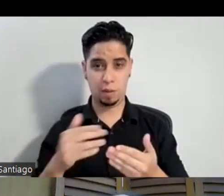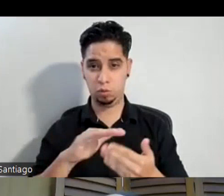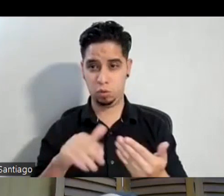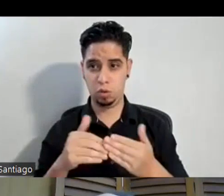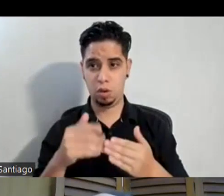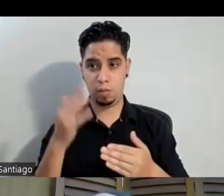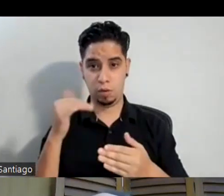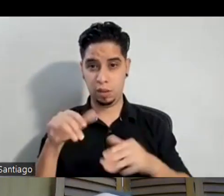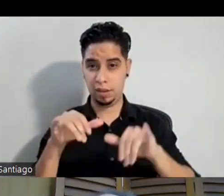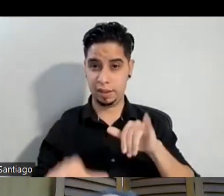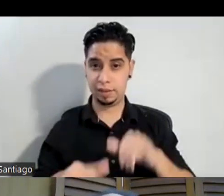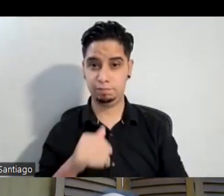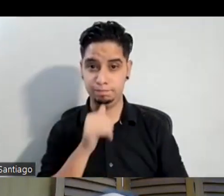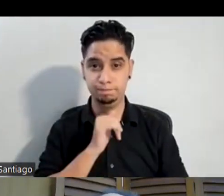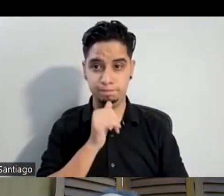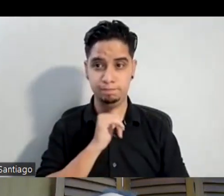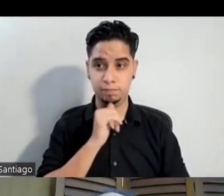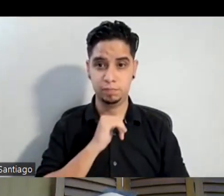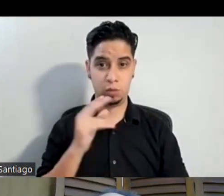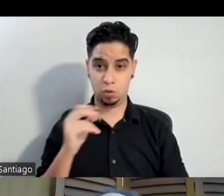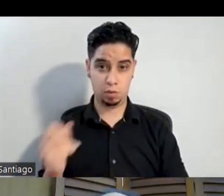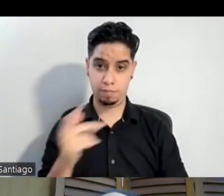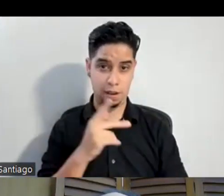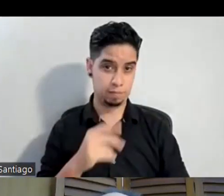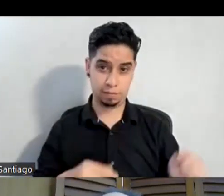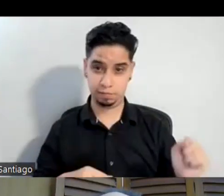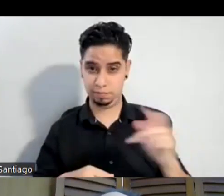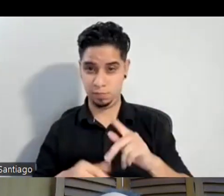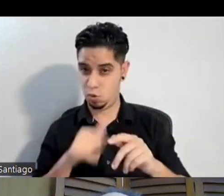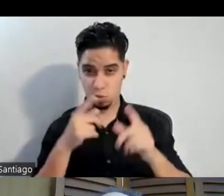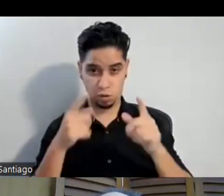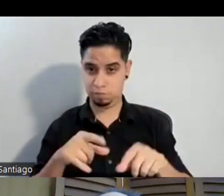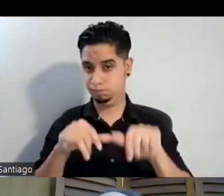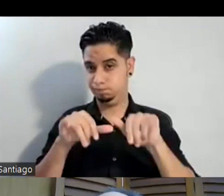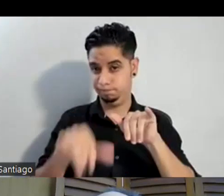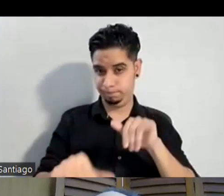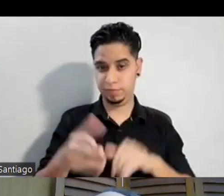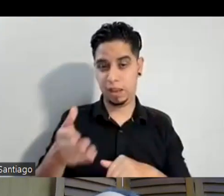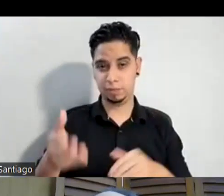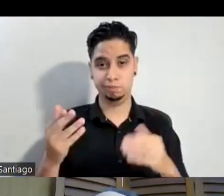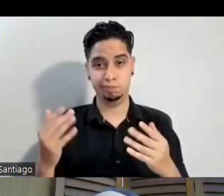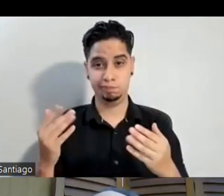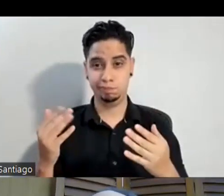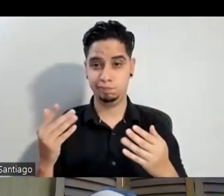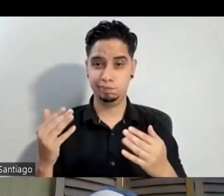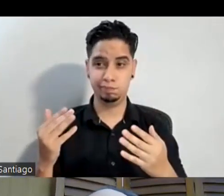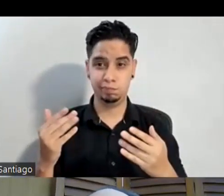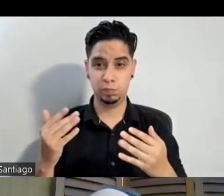quedarse allí porque ellos no iban a regresar para volver para ellos tenían que ellas se quedaban allí esperando y eso era básicamente